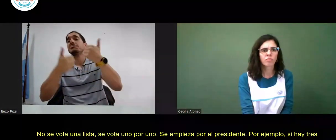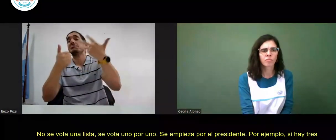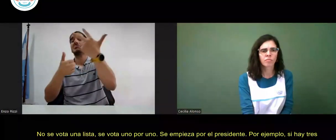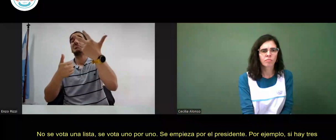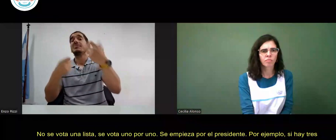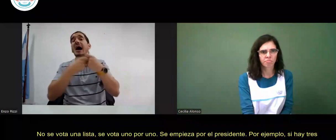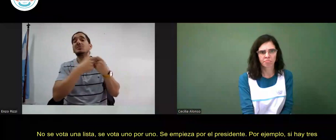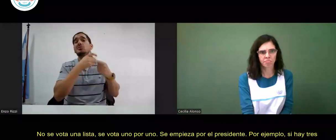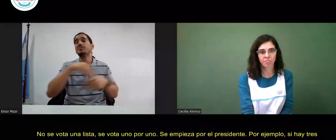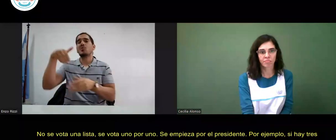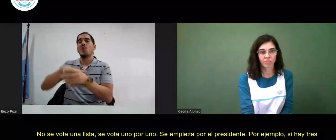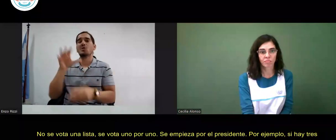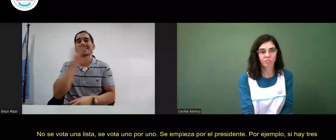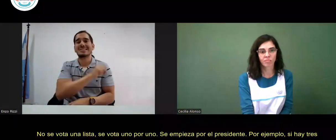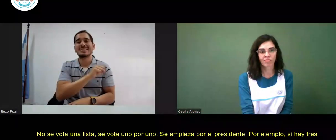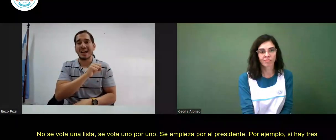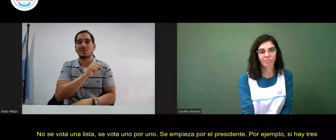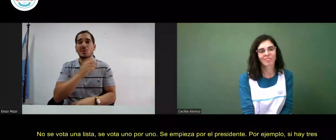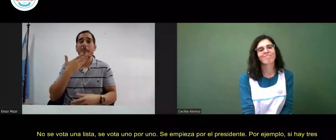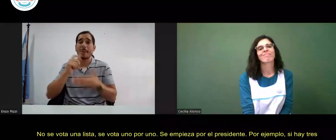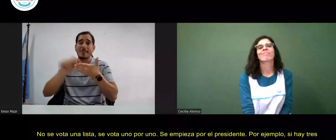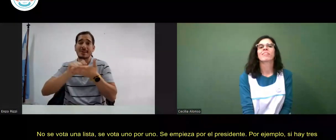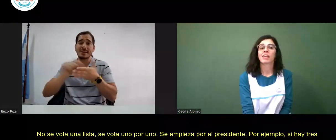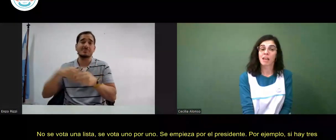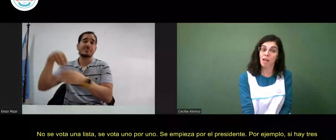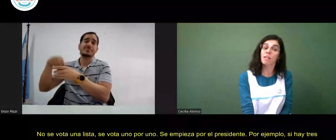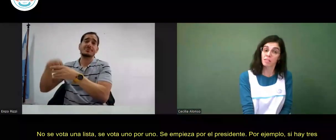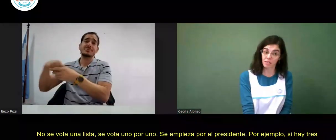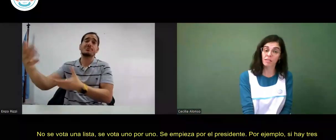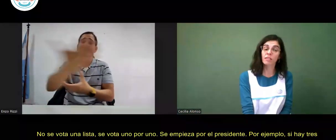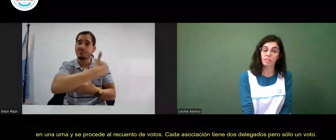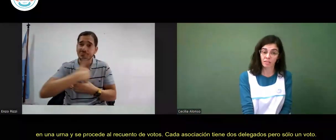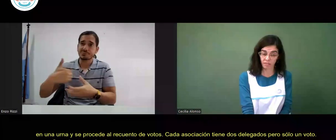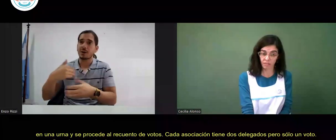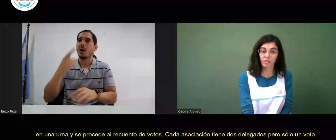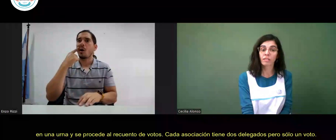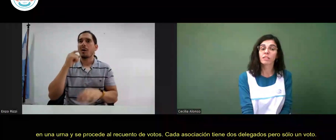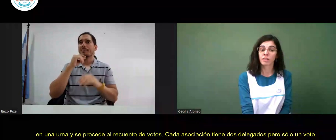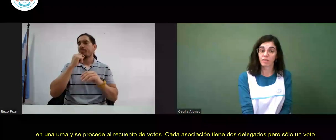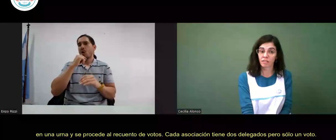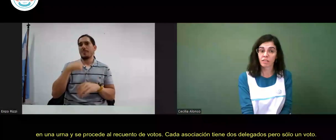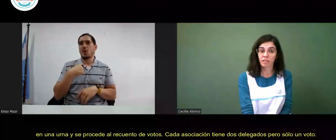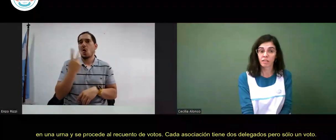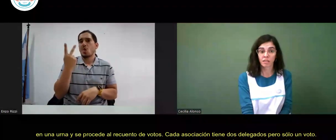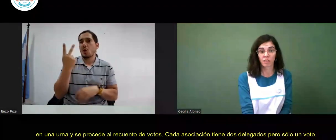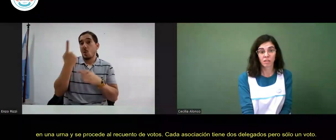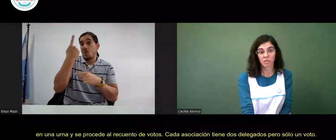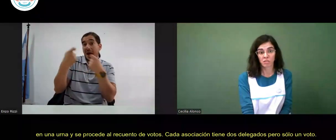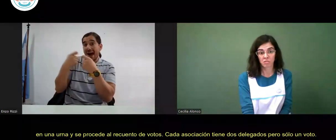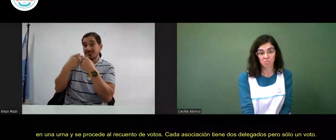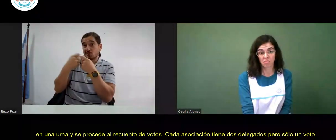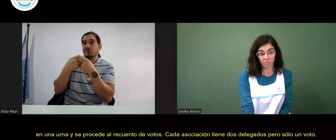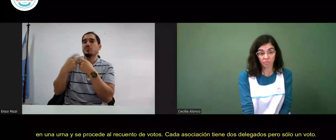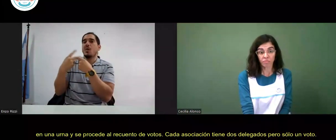las asociaciones votan mediante el voto secreto escriben un papel y se deposita en una urna y se procede al